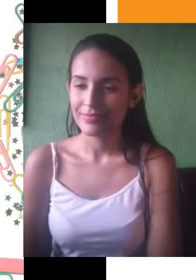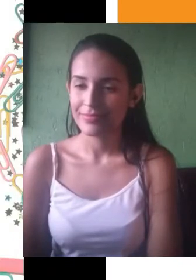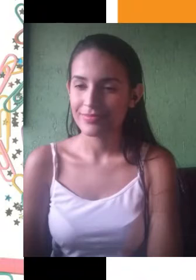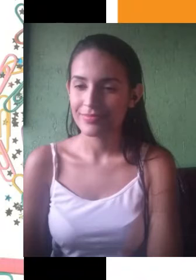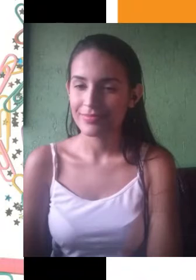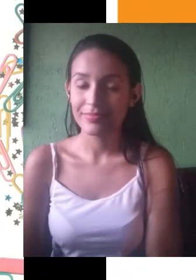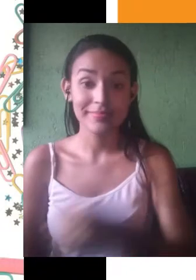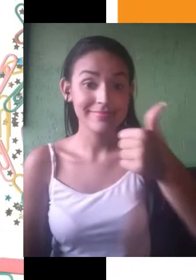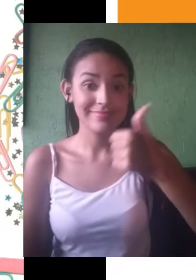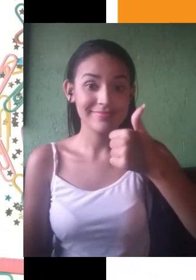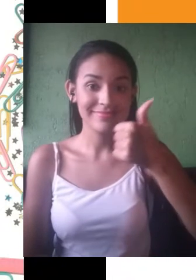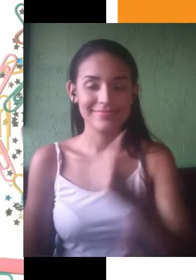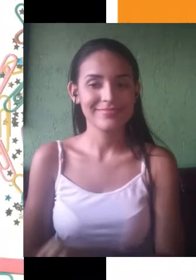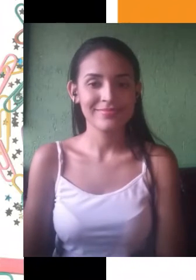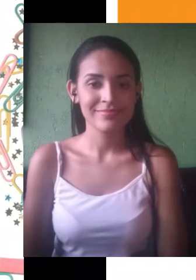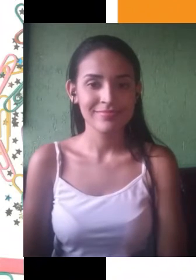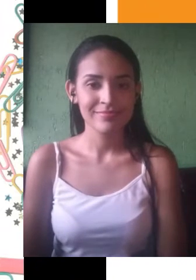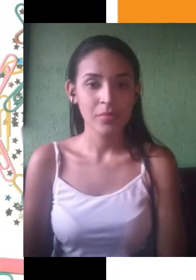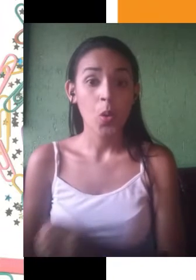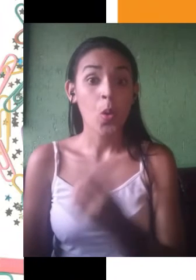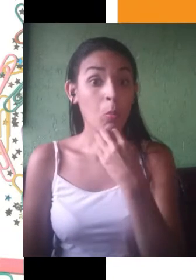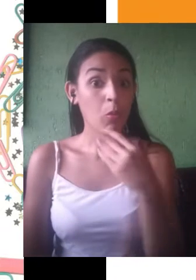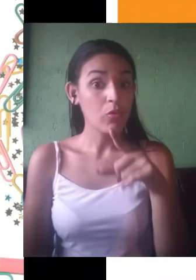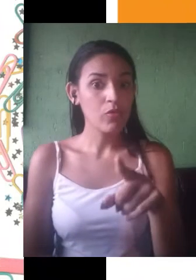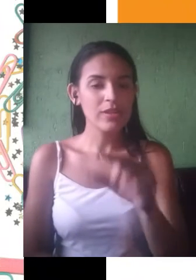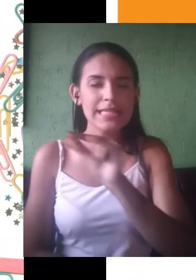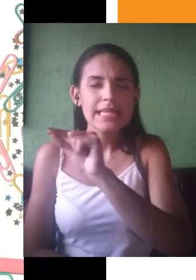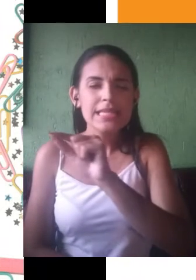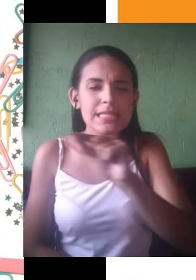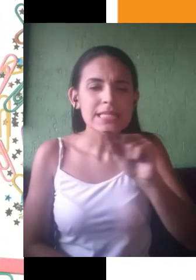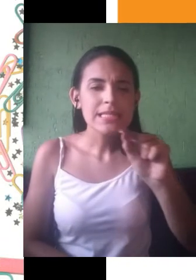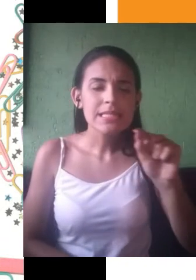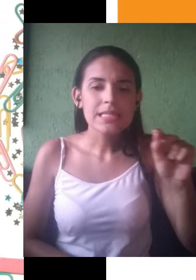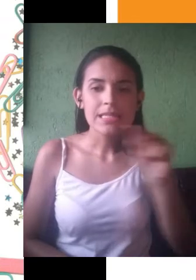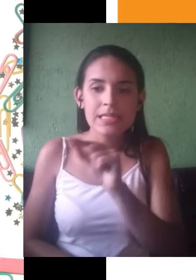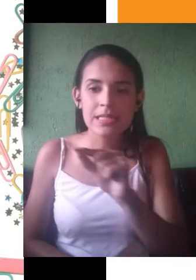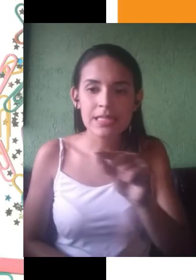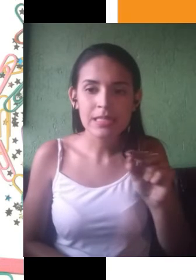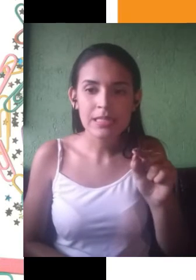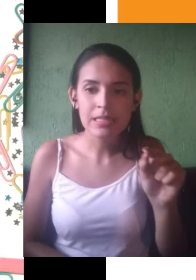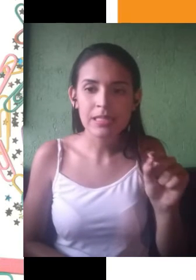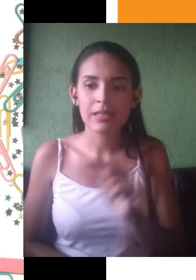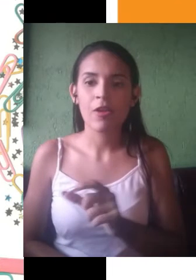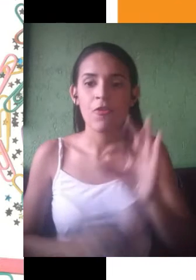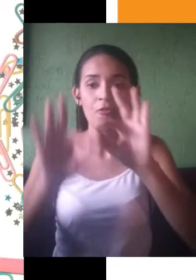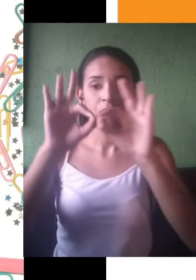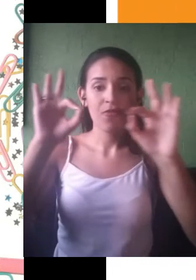Dica 1. Sublinhar as palavras-chave, expressões ou frases que tenham relação com o tema ou sejam